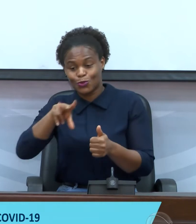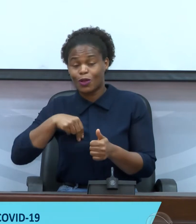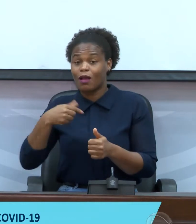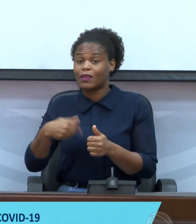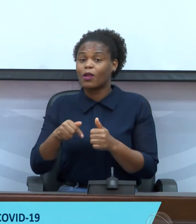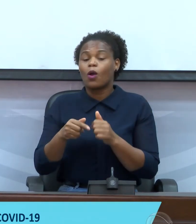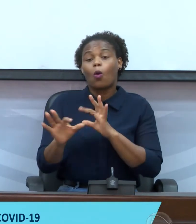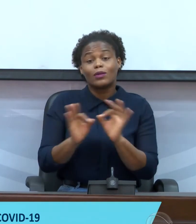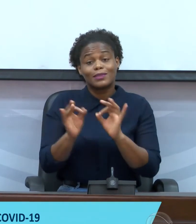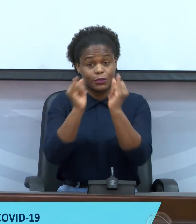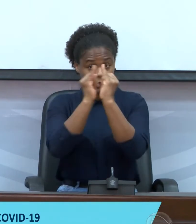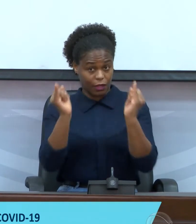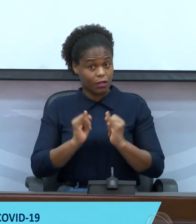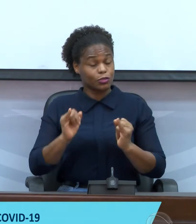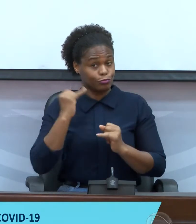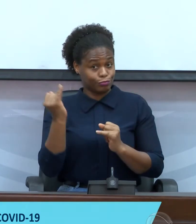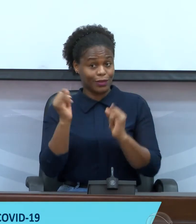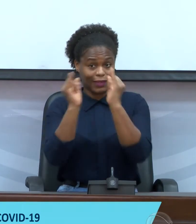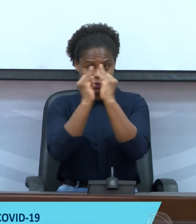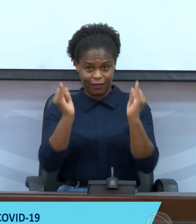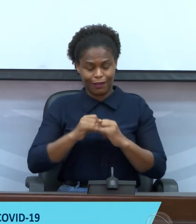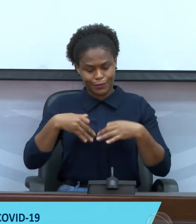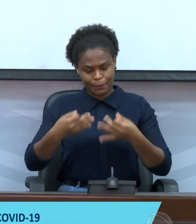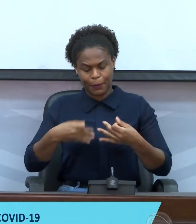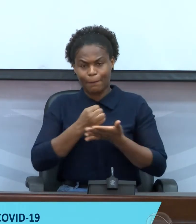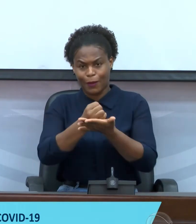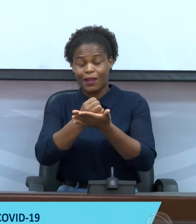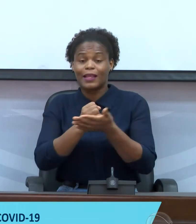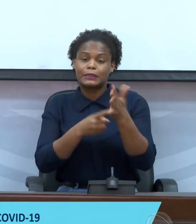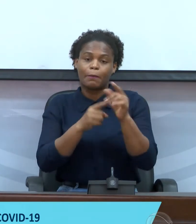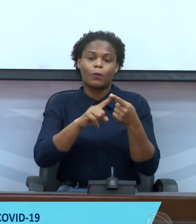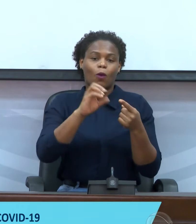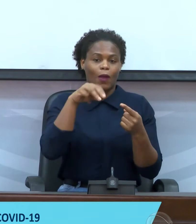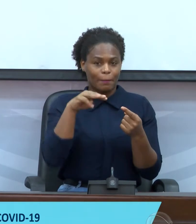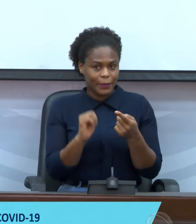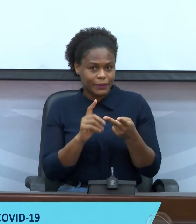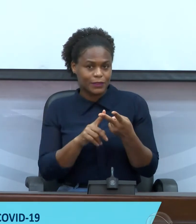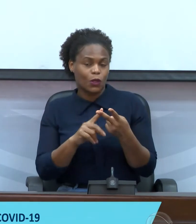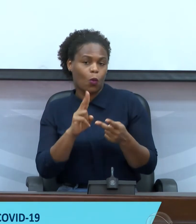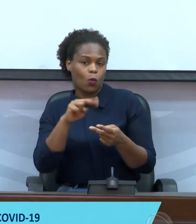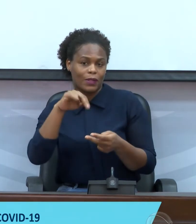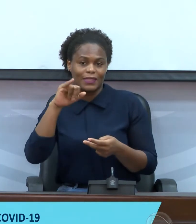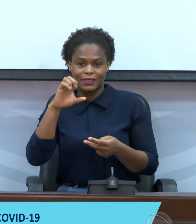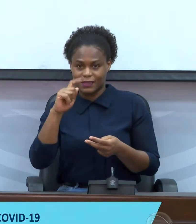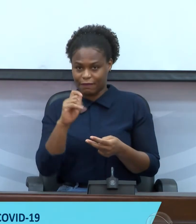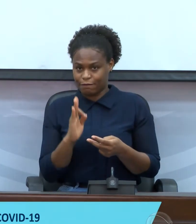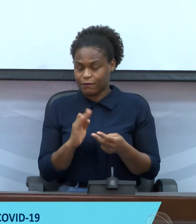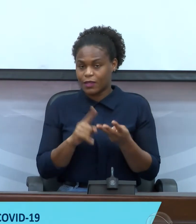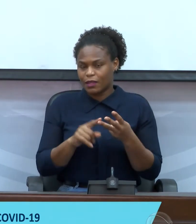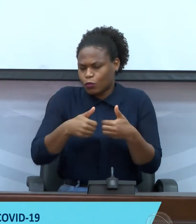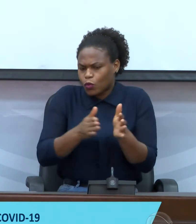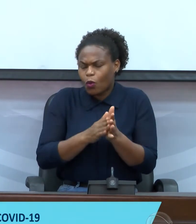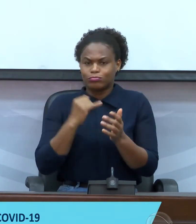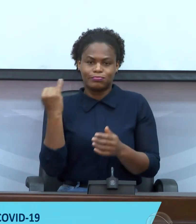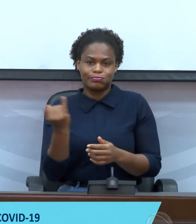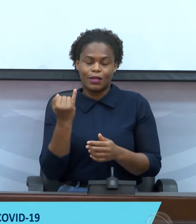internacionais que sempre nos têm apoiado, primeiramente a Organização Mundial da Saúde, a Unicef, e todas as